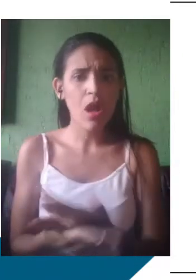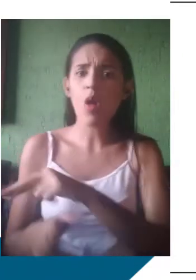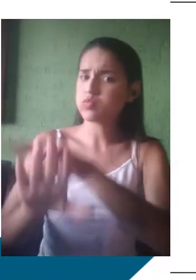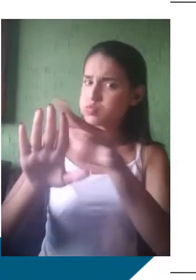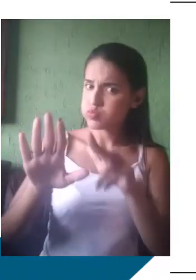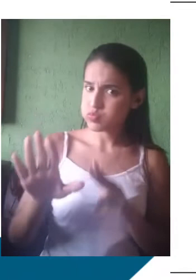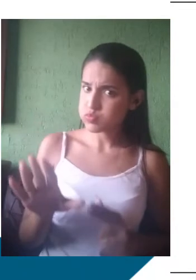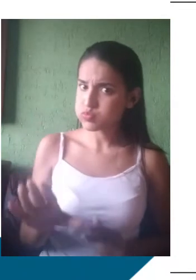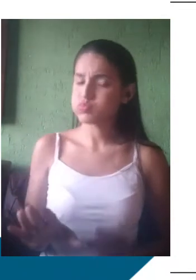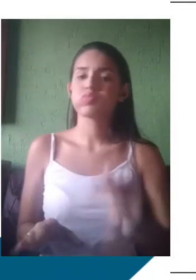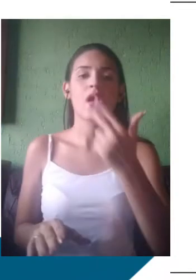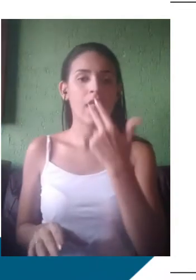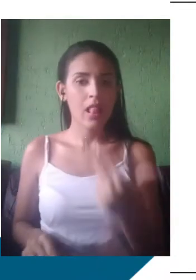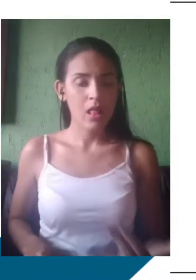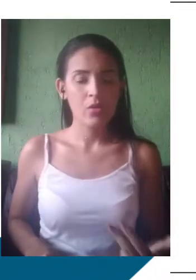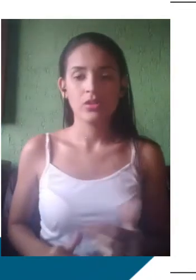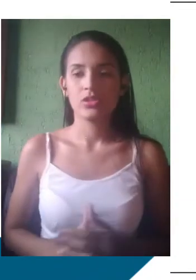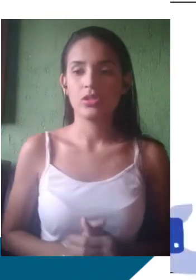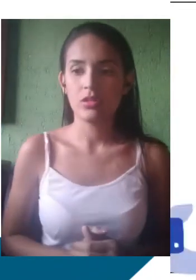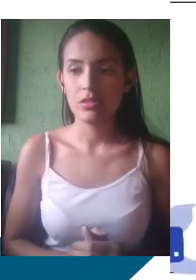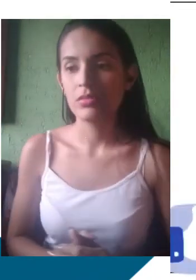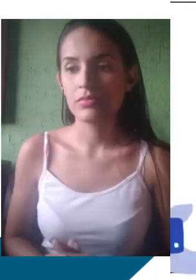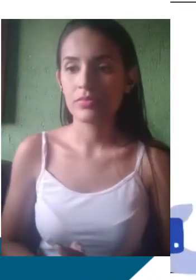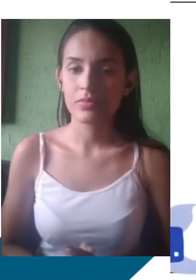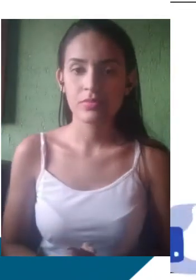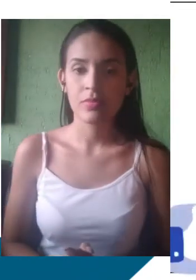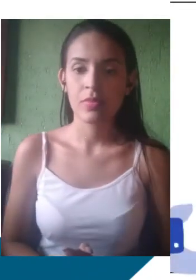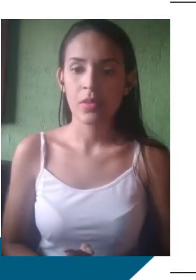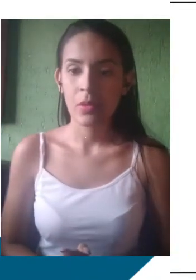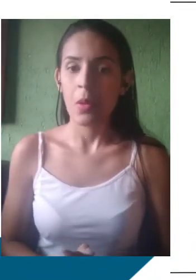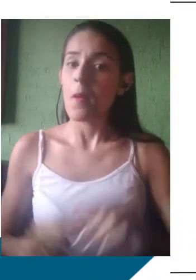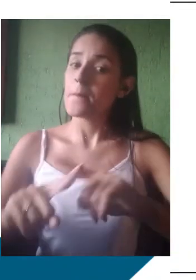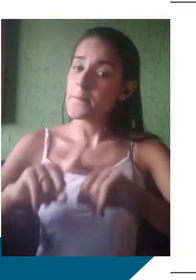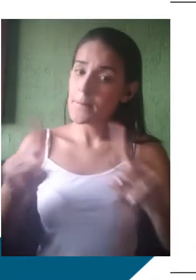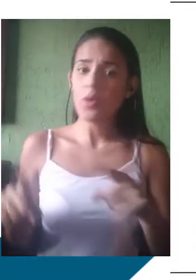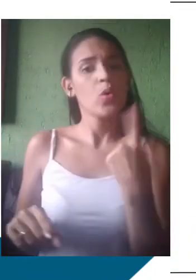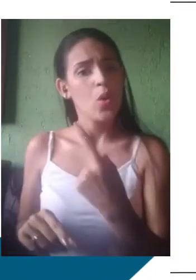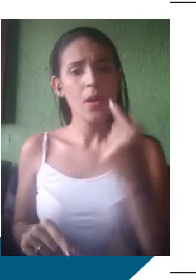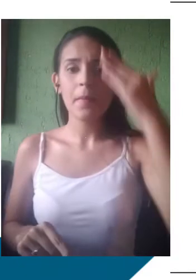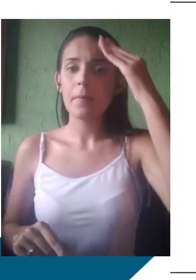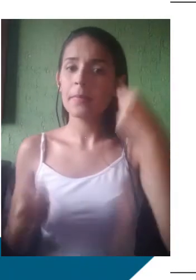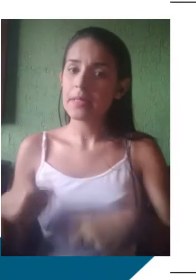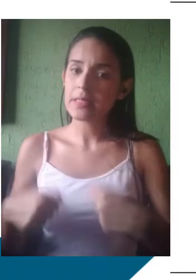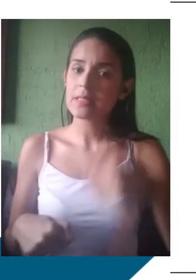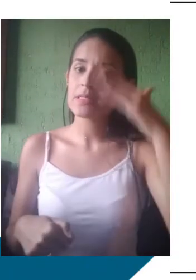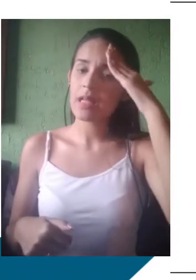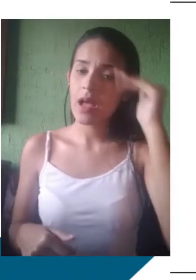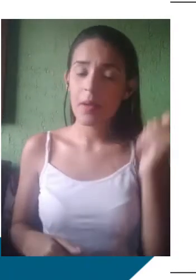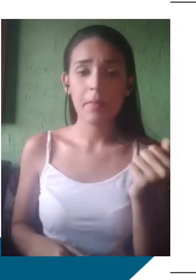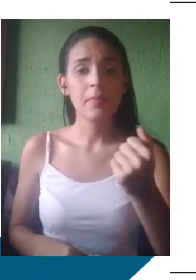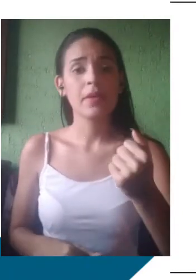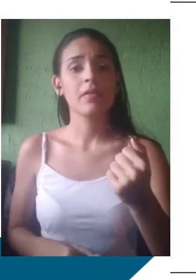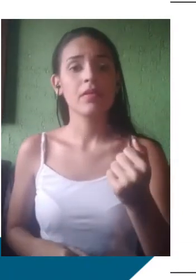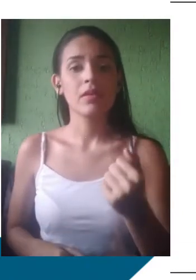determinada variedade que é exigida em uma série de situações sociais. Se eu, por exemplo, sou um